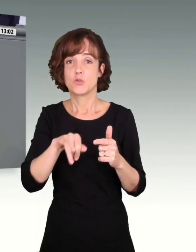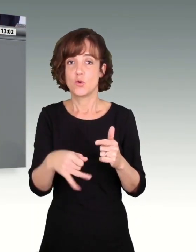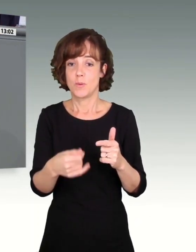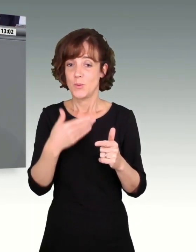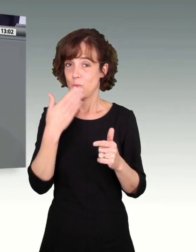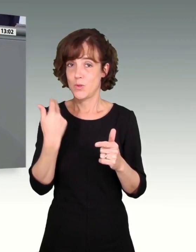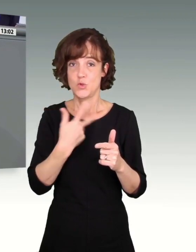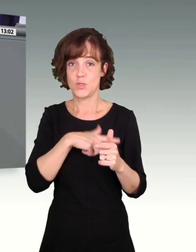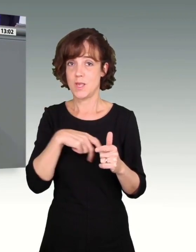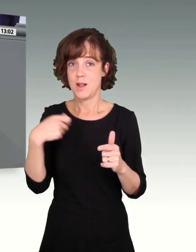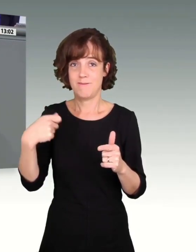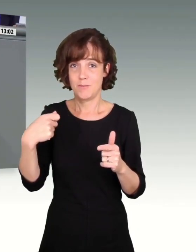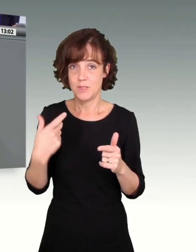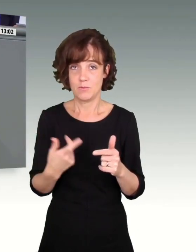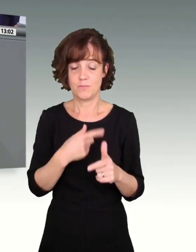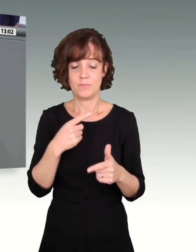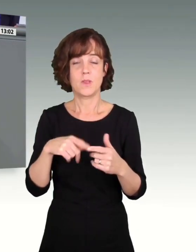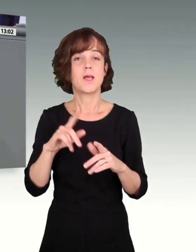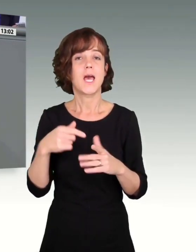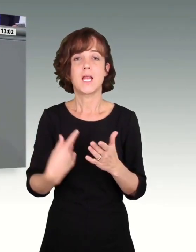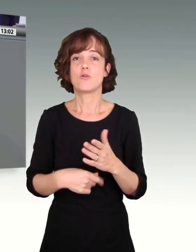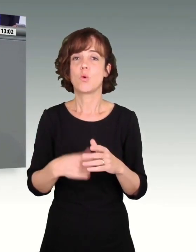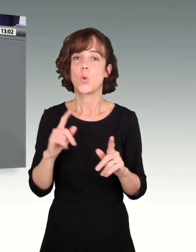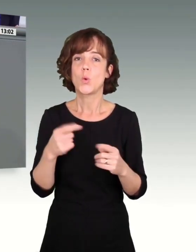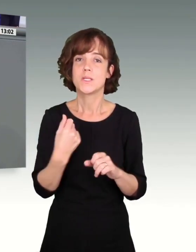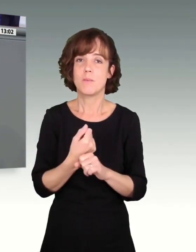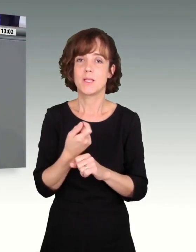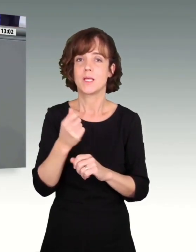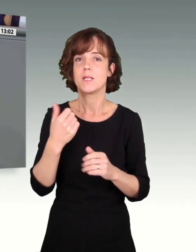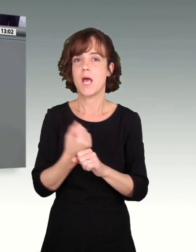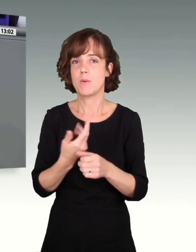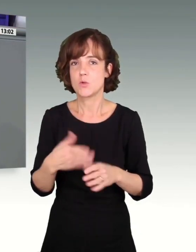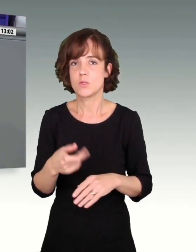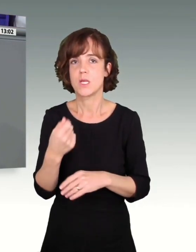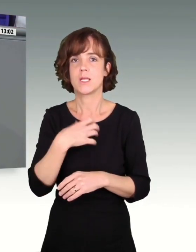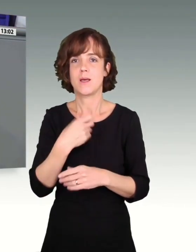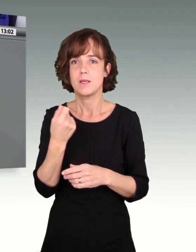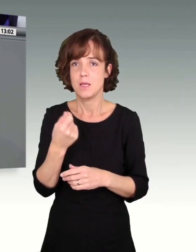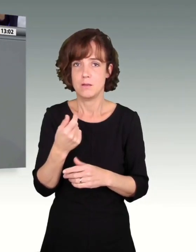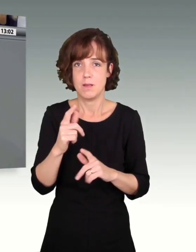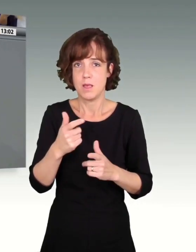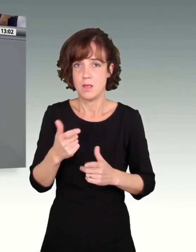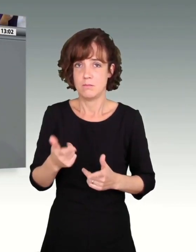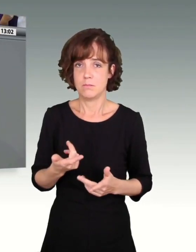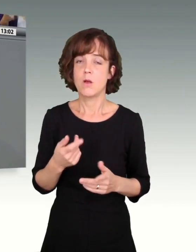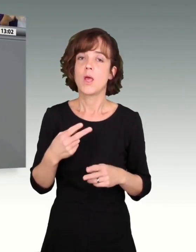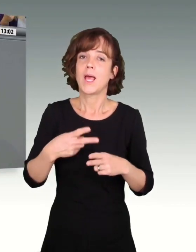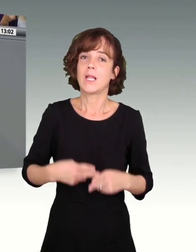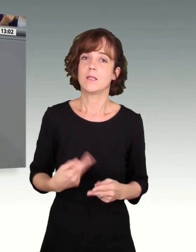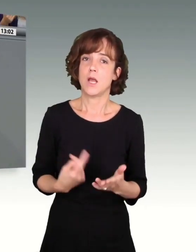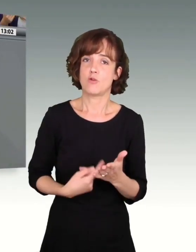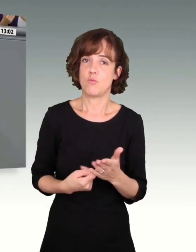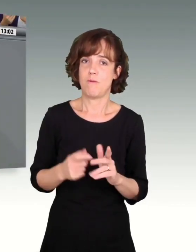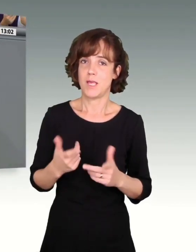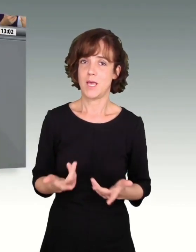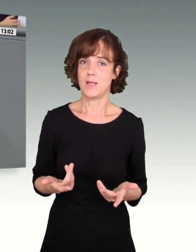abgesichert. Sie haben weder Anspruch auf Kurzarbeiter noch auf Arbeitslosengeld noch auf Krankengeld und erwerben kaum Rentenansprüche.